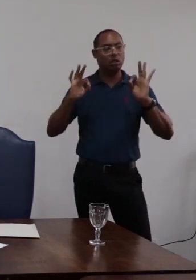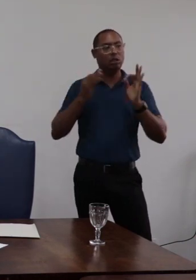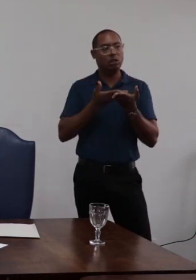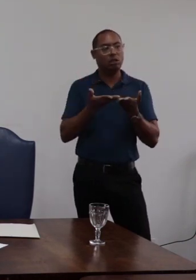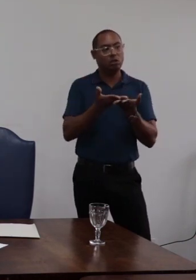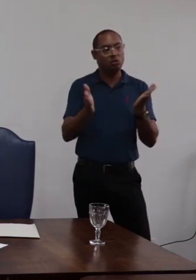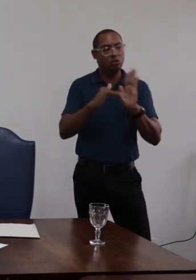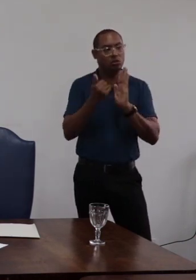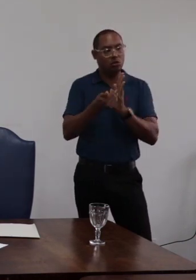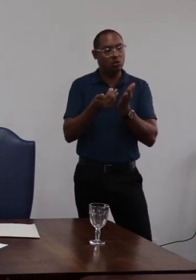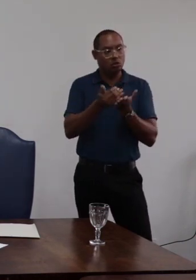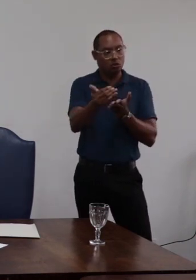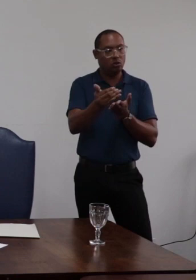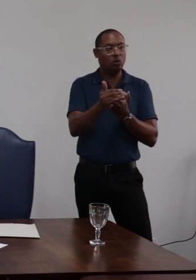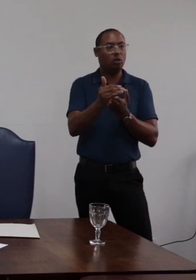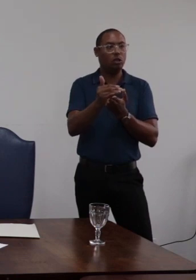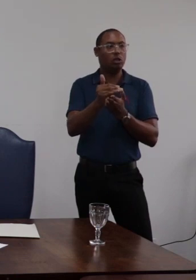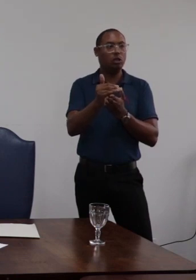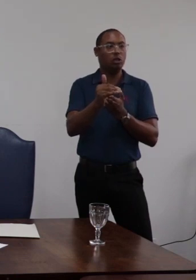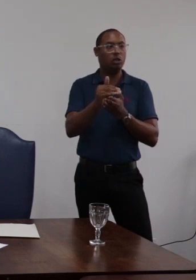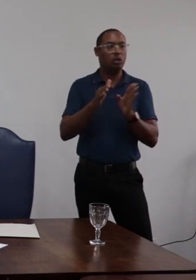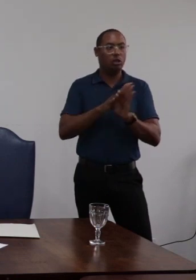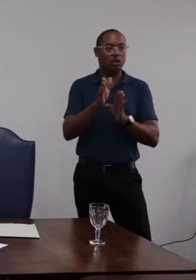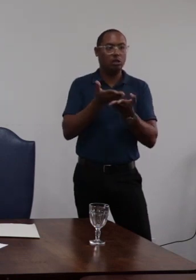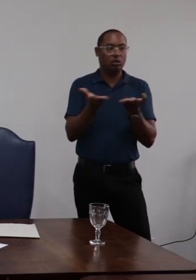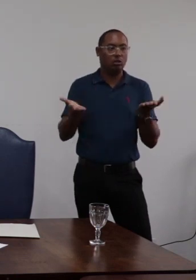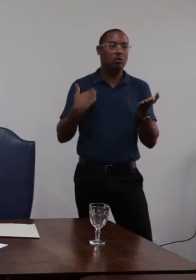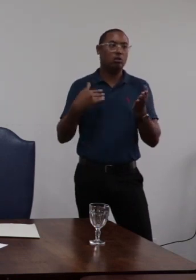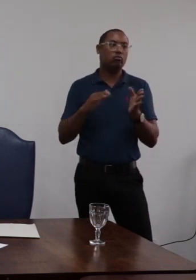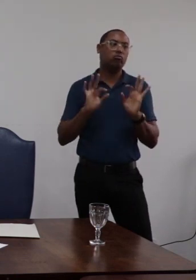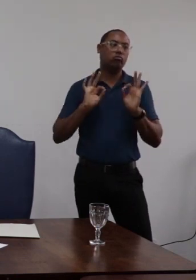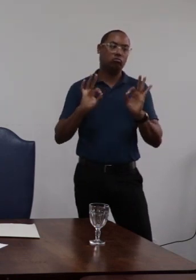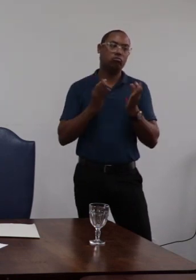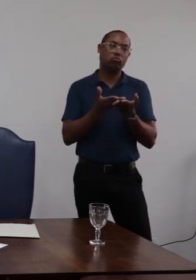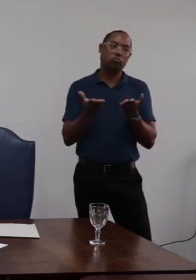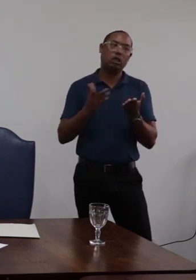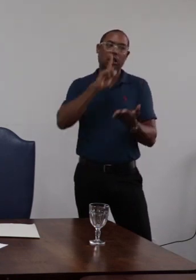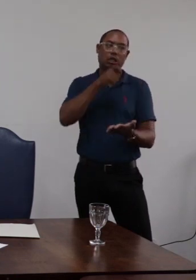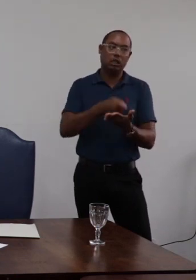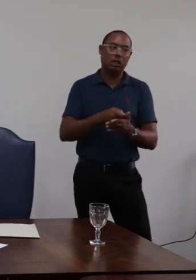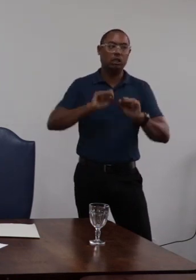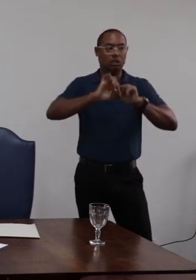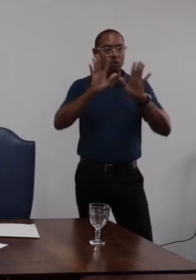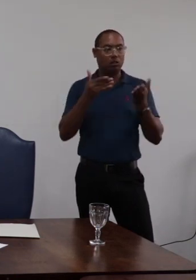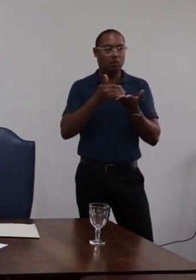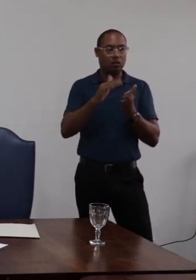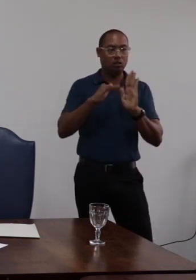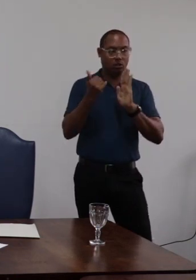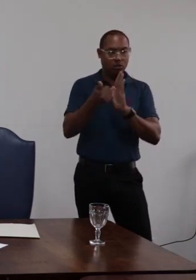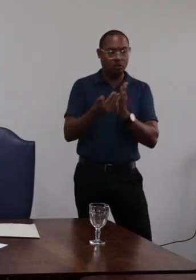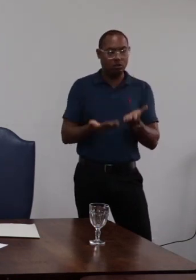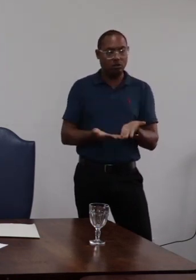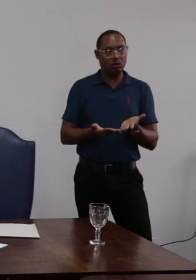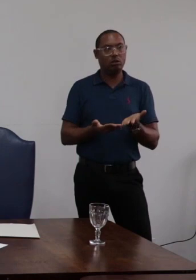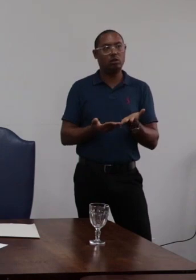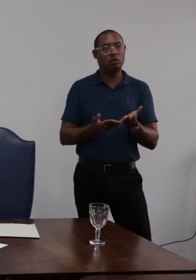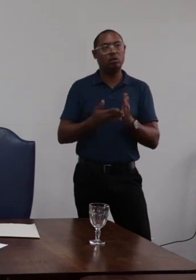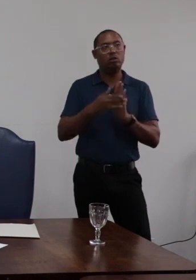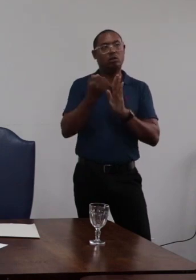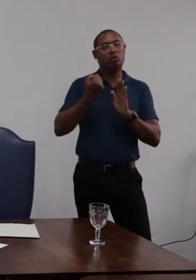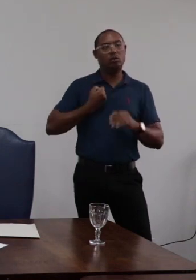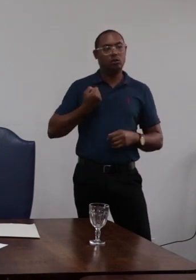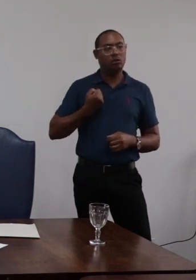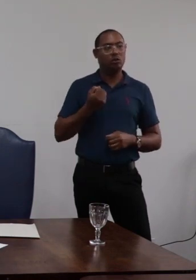relatório processante o qual acolho parcialmente decido a luz do discurso nos artigos